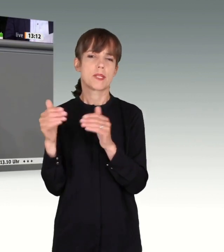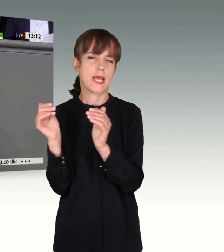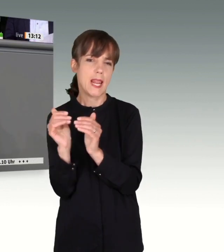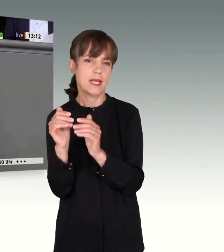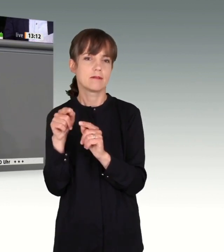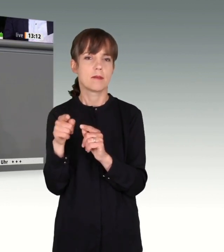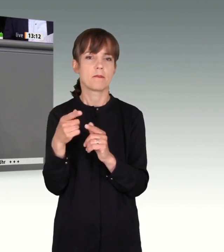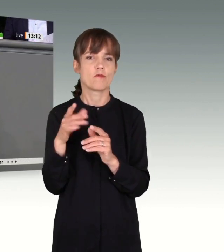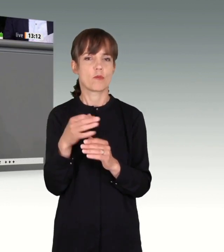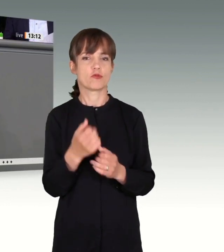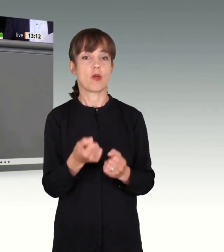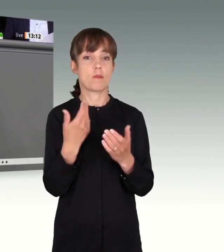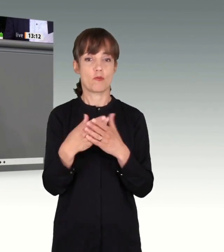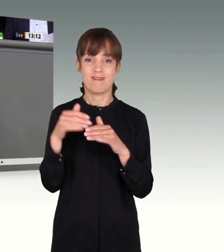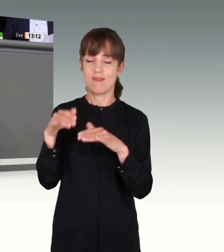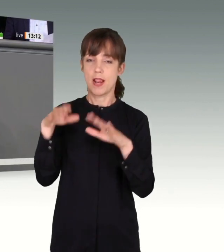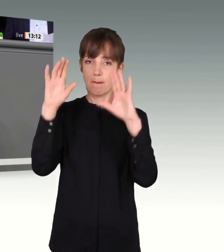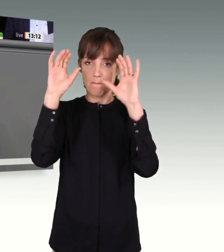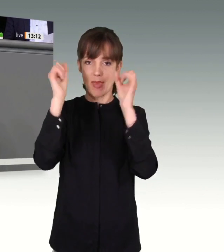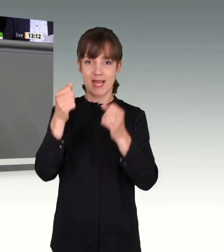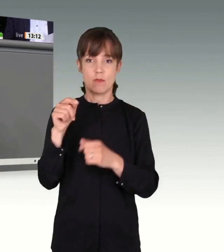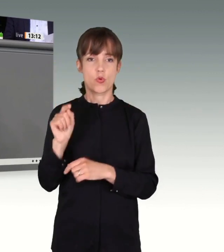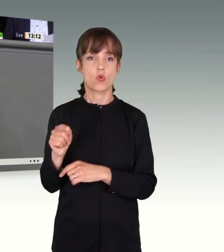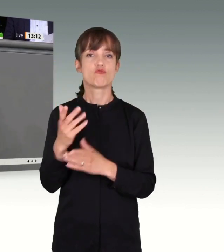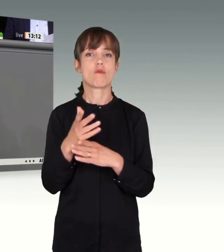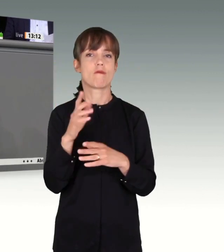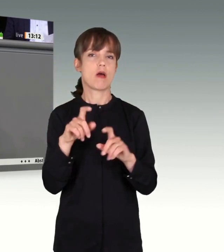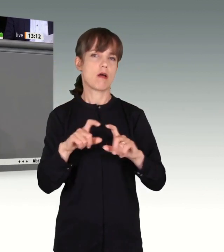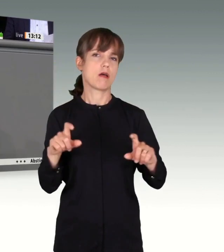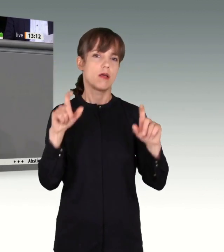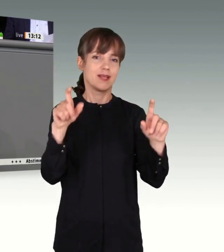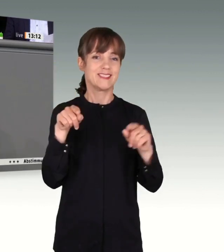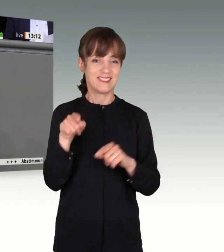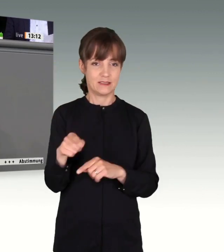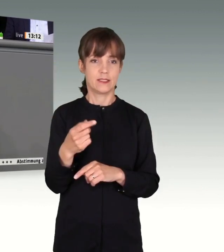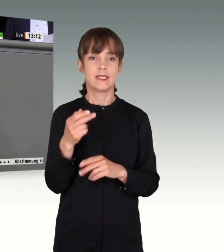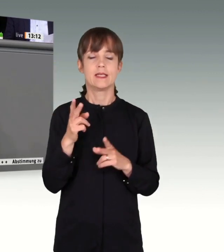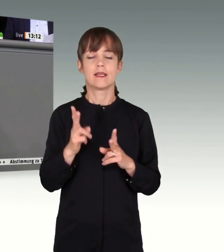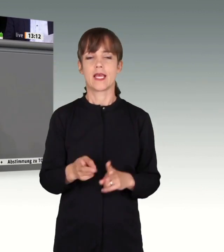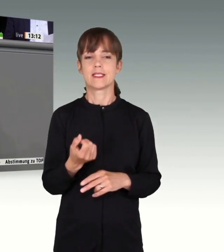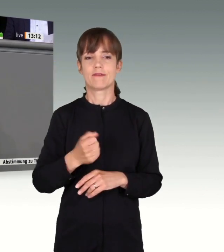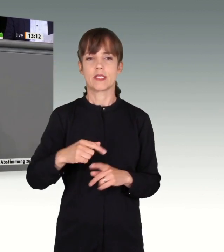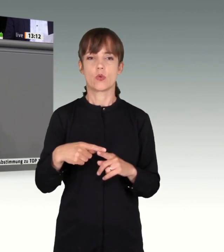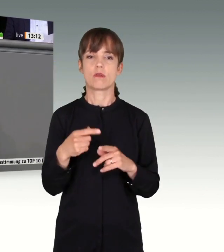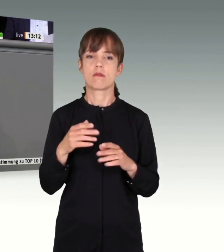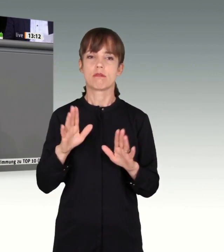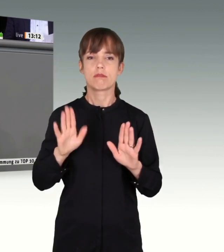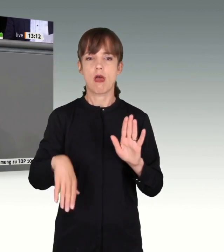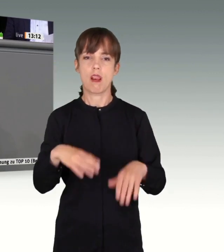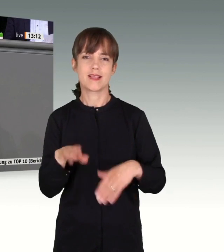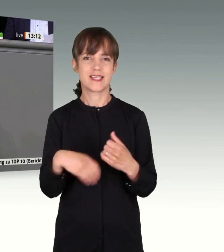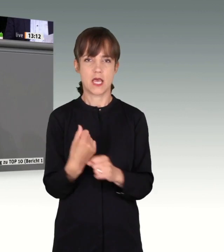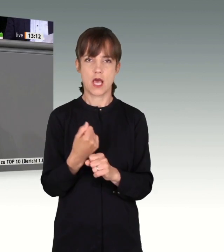schwer, und der Fall Mecklenburg-Vorpommern ist angesprochen worden, wo rechtswidrig und nachlässig gearbeitet wurde. Deswegen